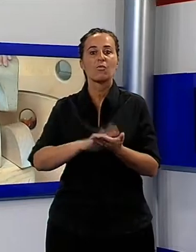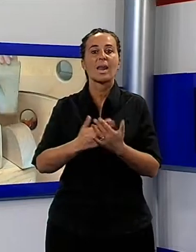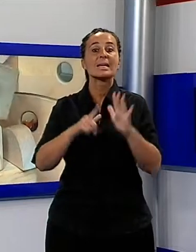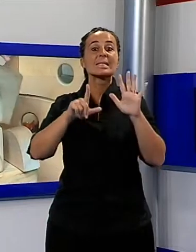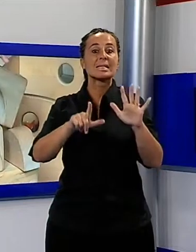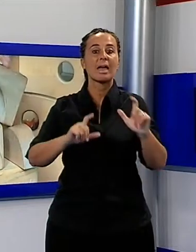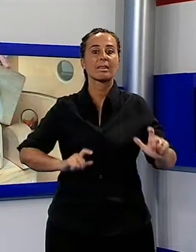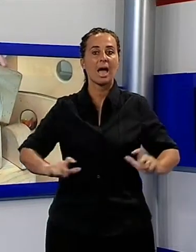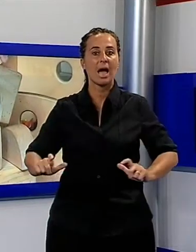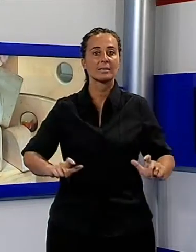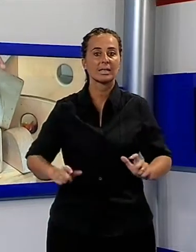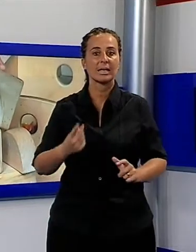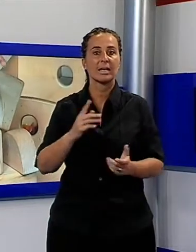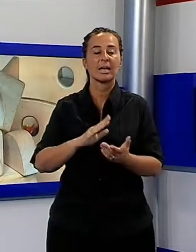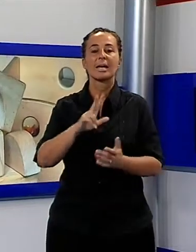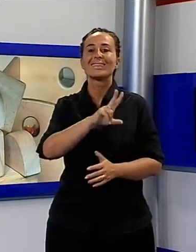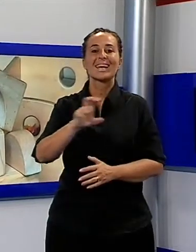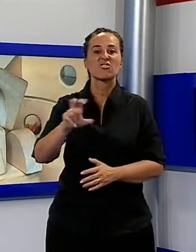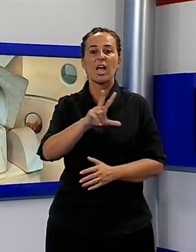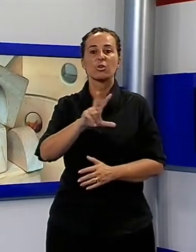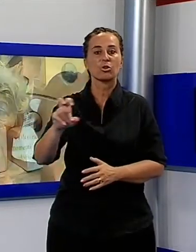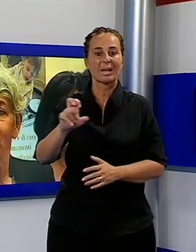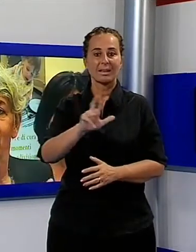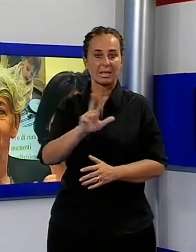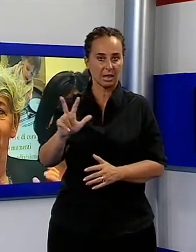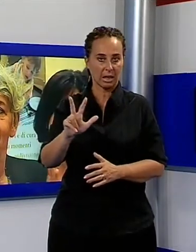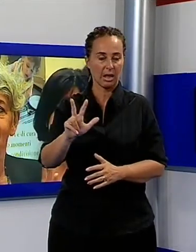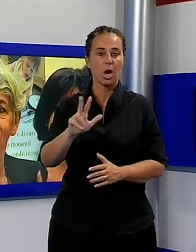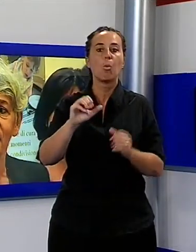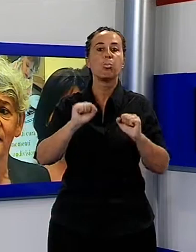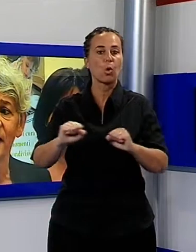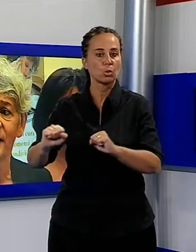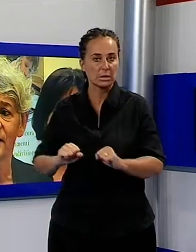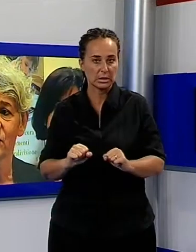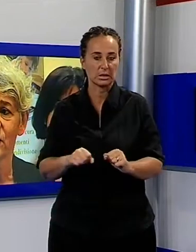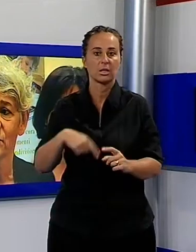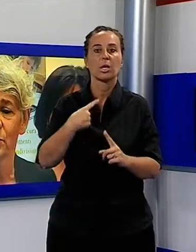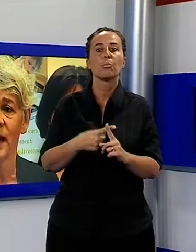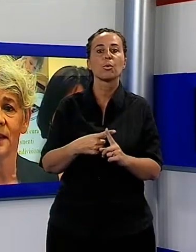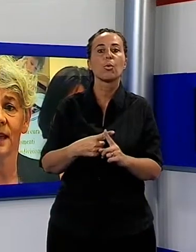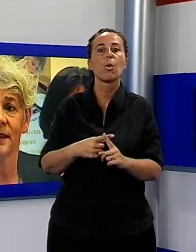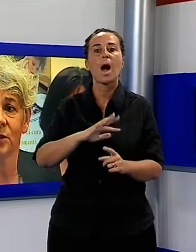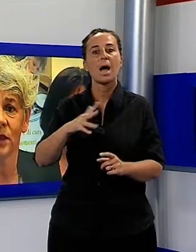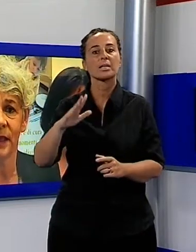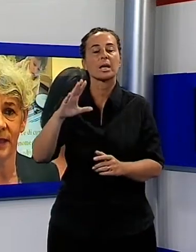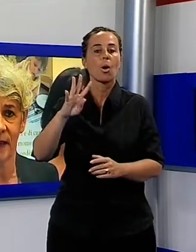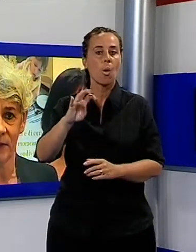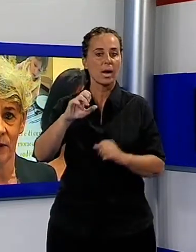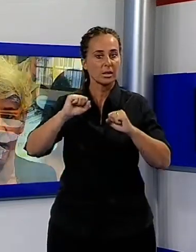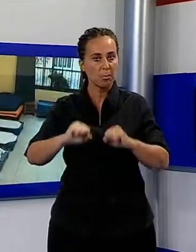nido comunali, 80 nei tre spazi gioco di San Concordio, San Vito e San Marco e 40 nel centro bambini e famiglia di San Marco.